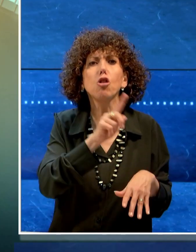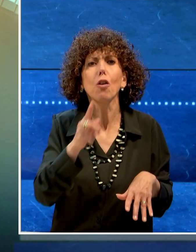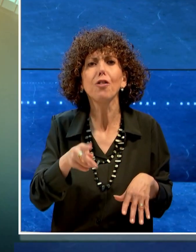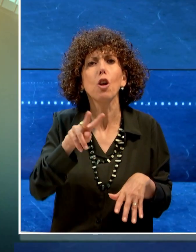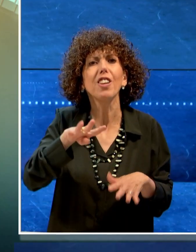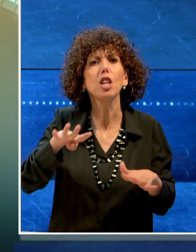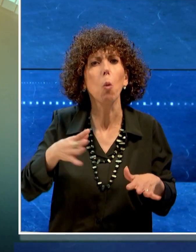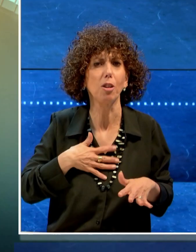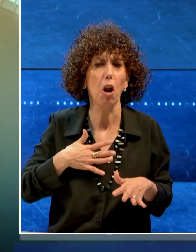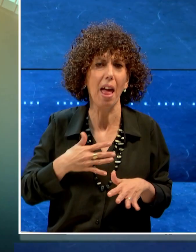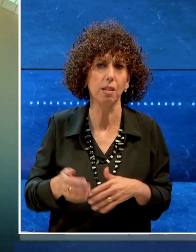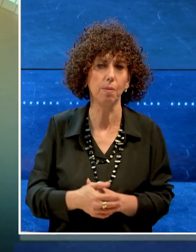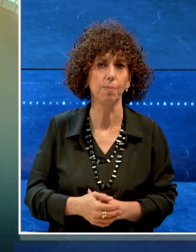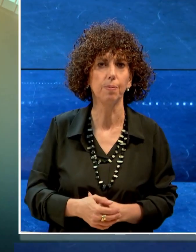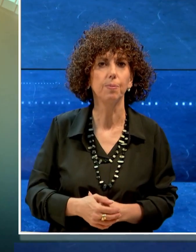24 anni.